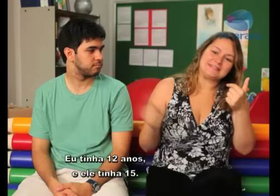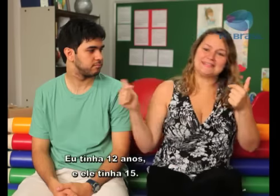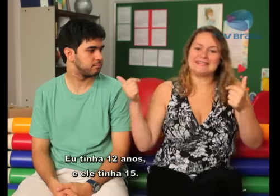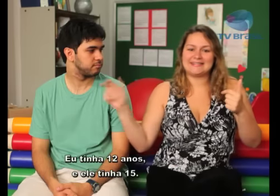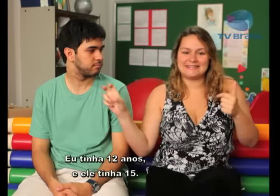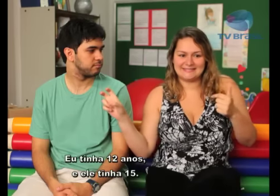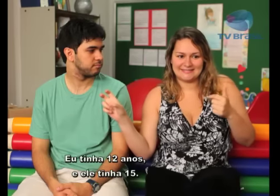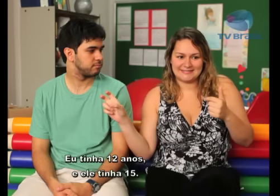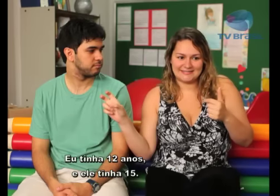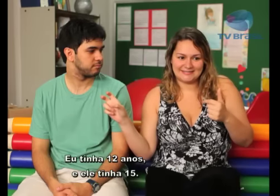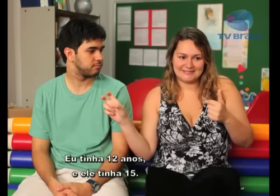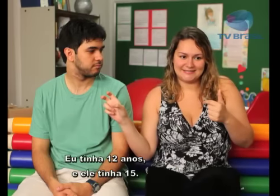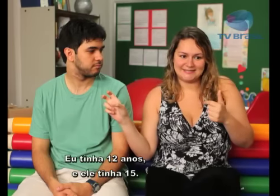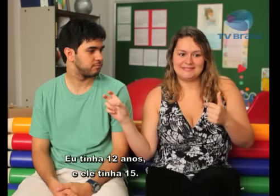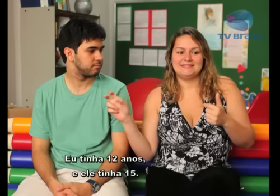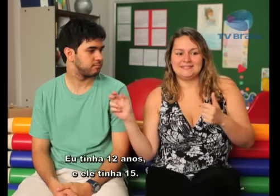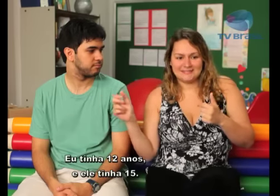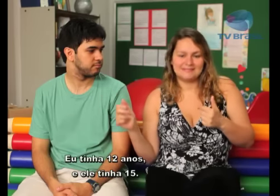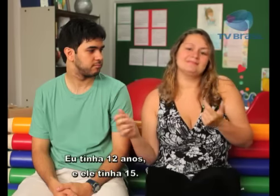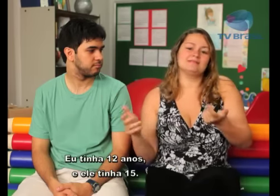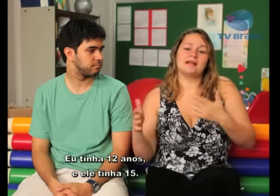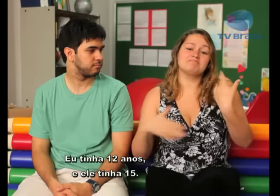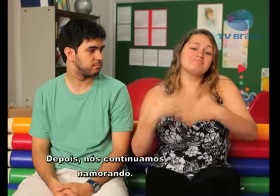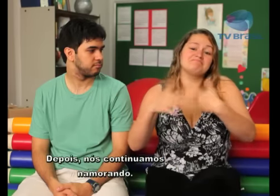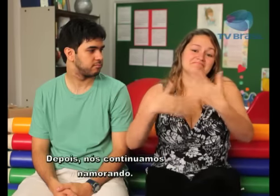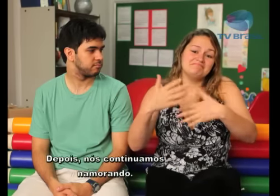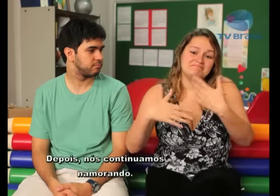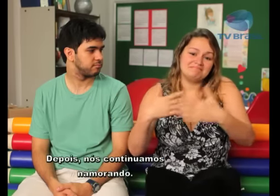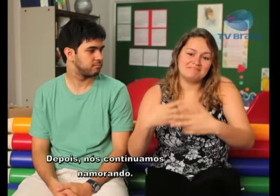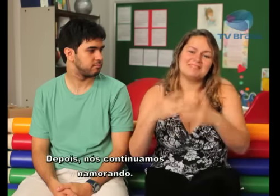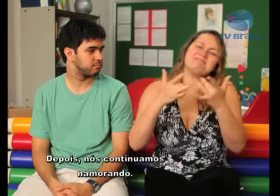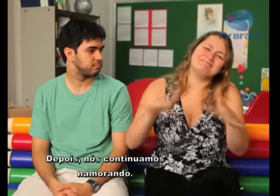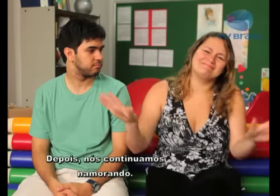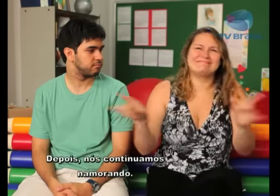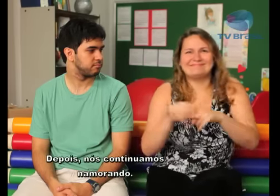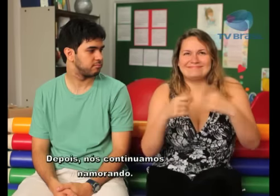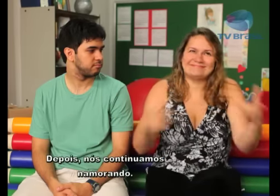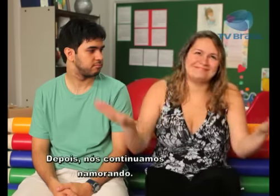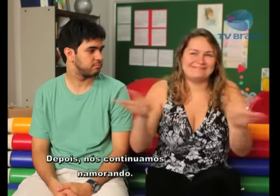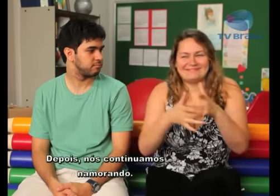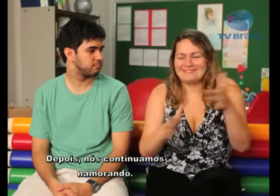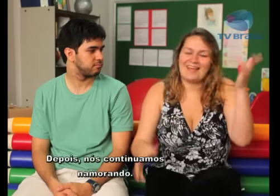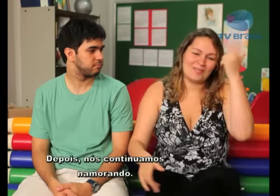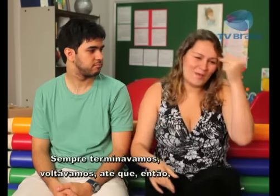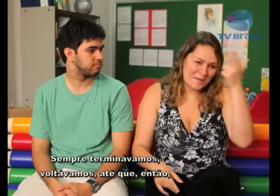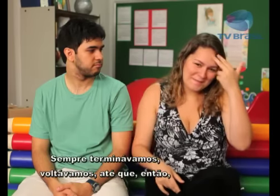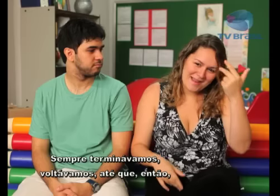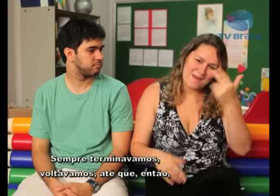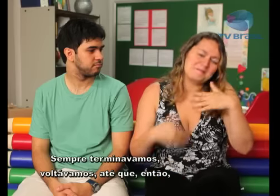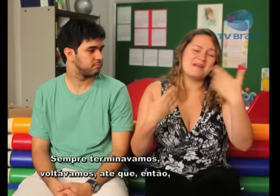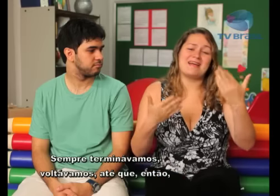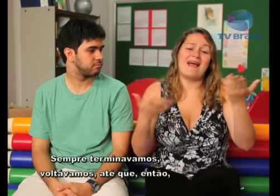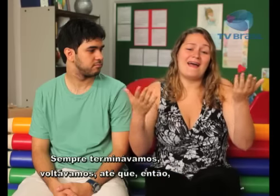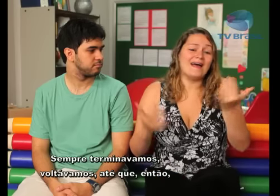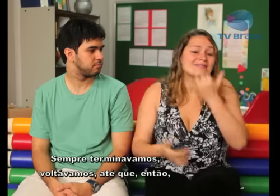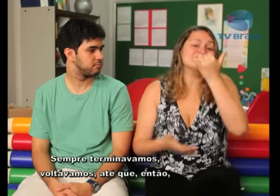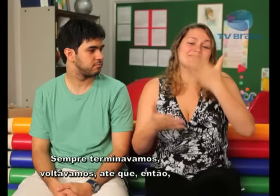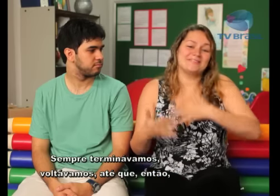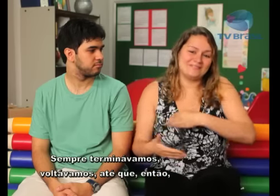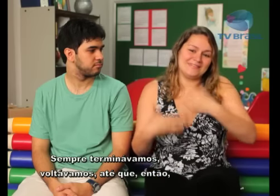tinha 12 anos e ele tinha 15. E depois nós continuamos namorando e sempre terminava, voltava.